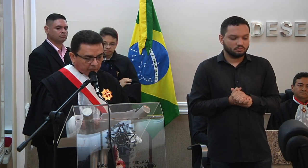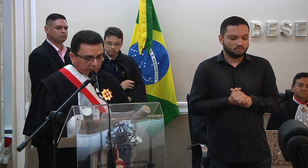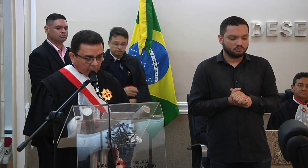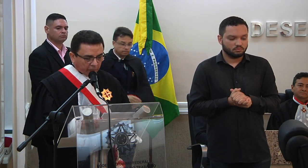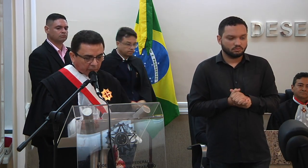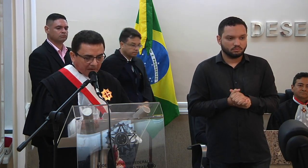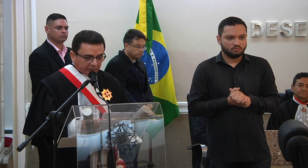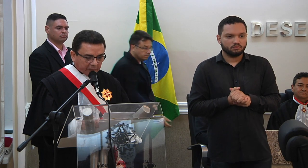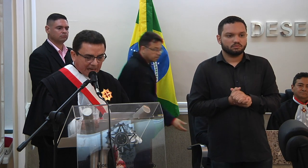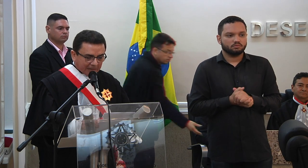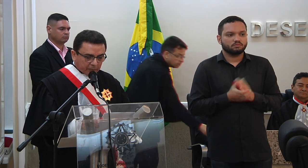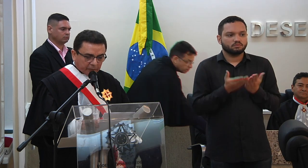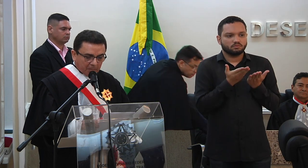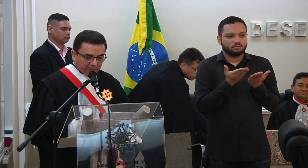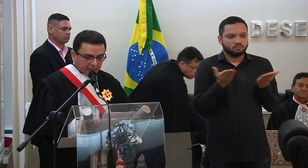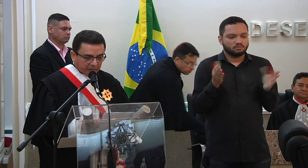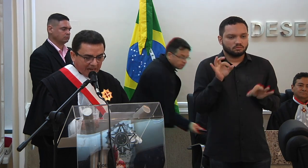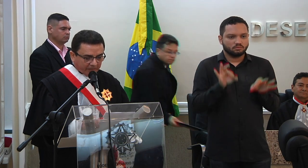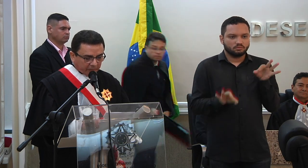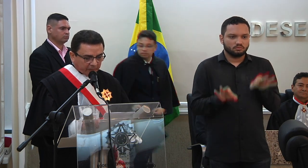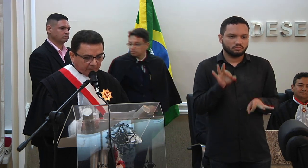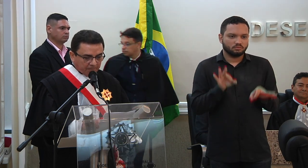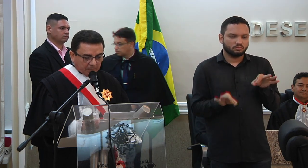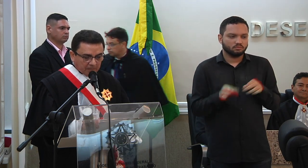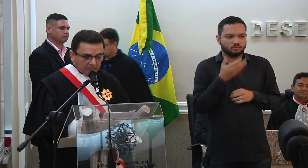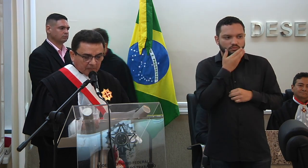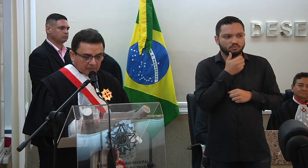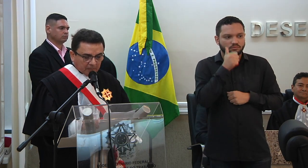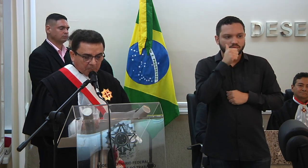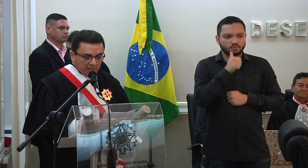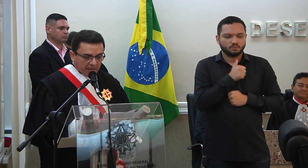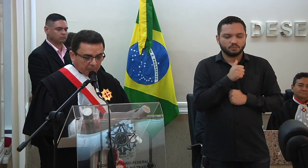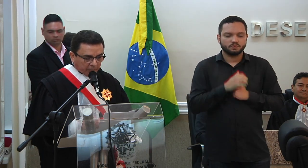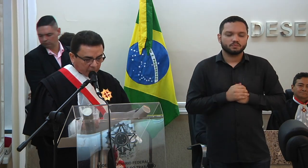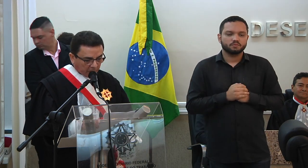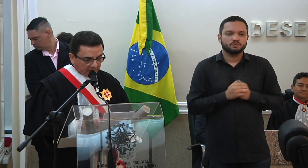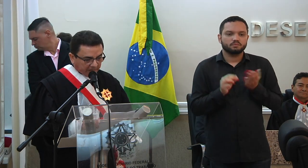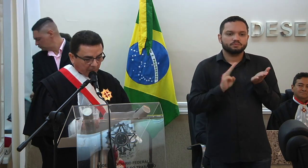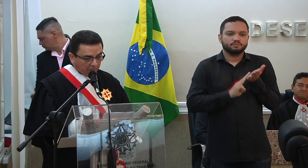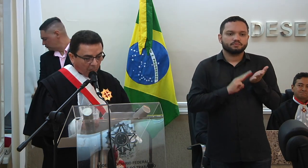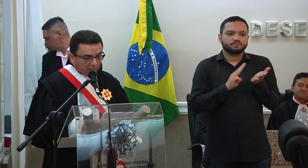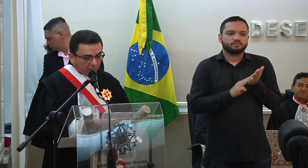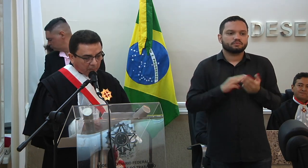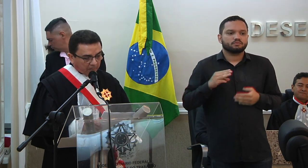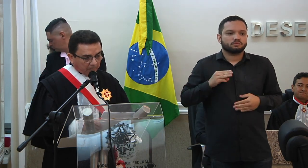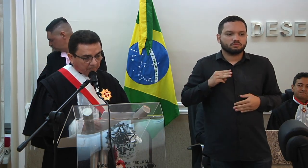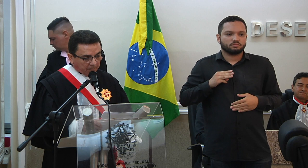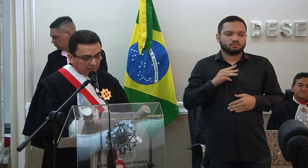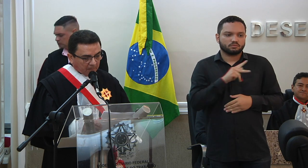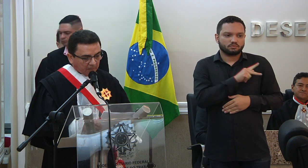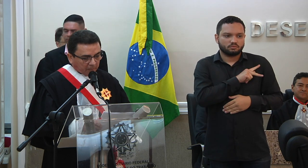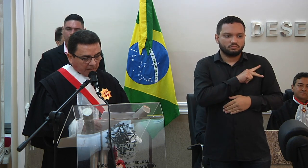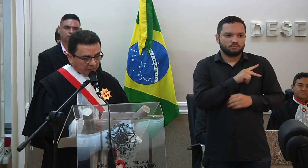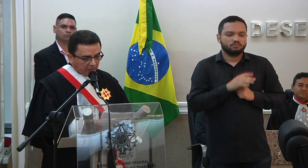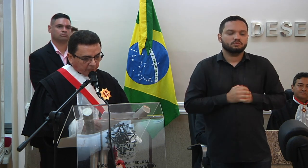excelentíssimos senhores magistrados e magistradas, membros do Ministério Público,